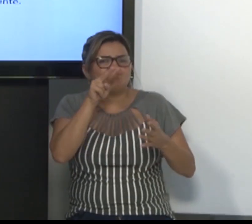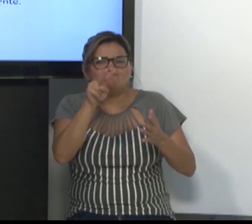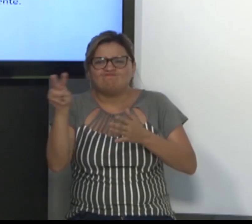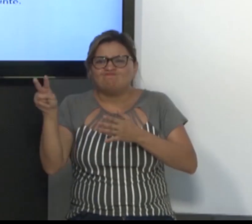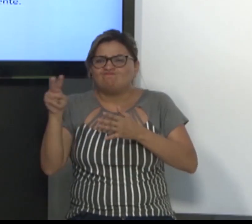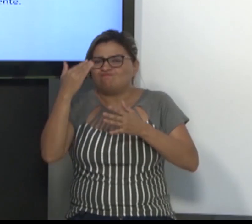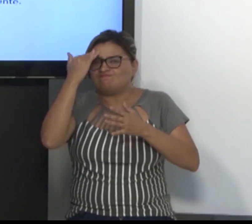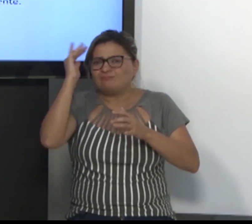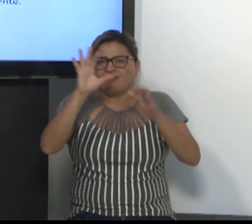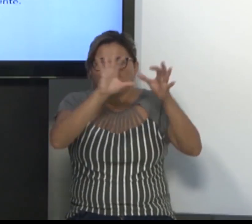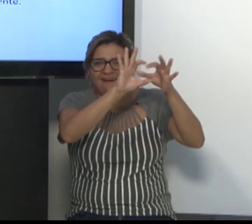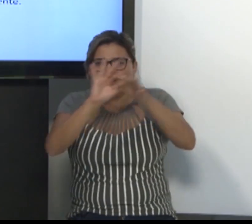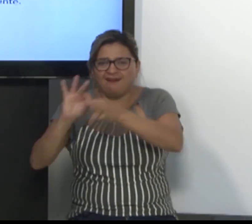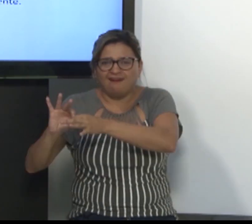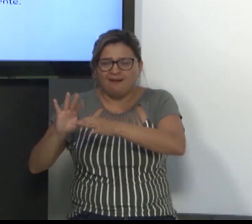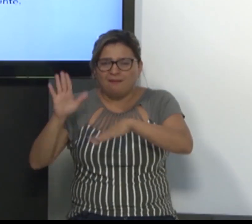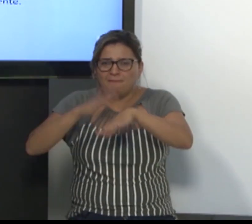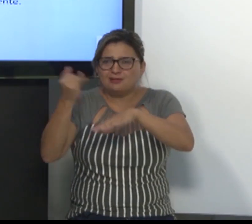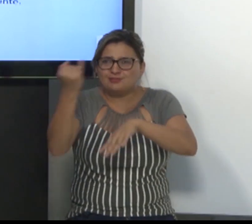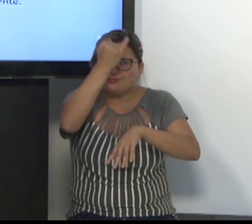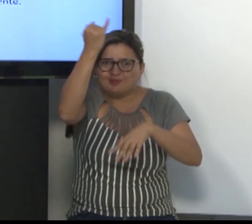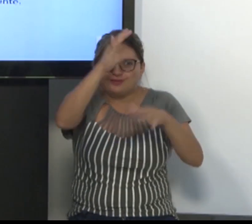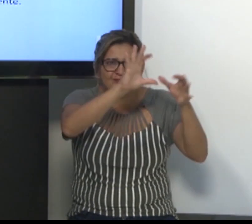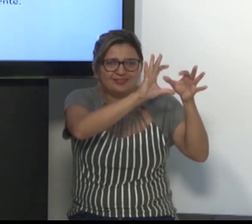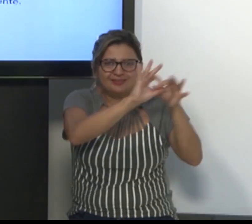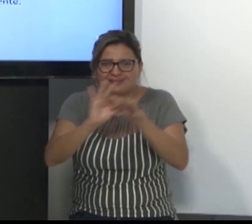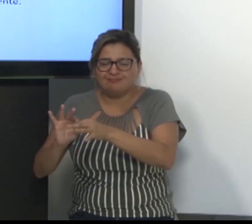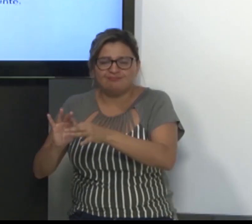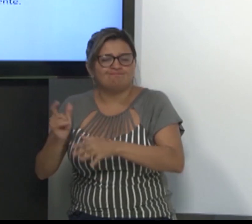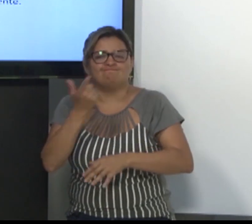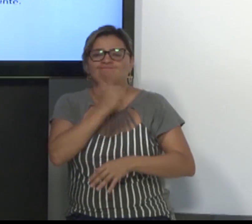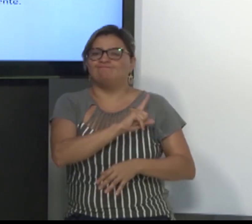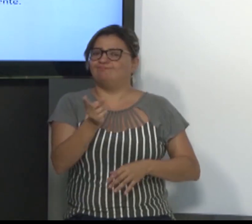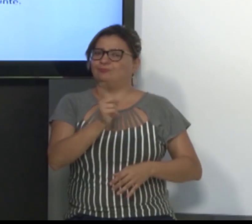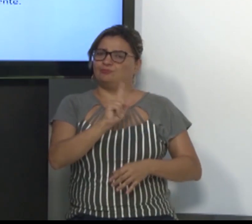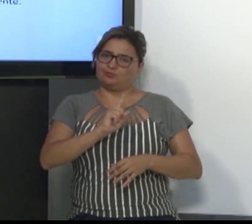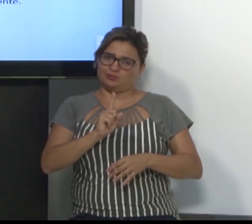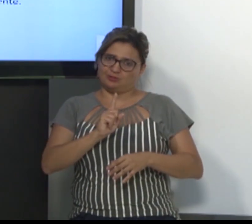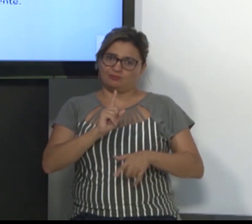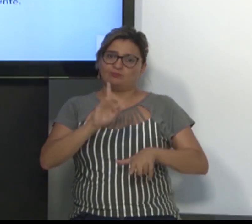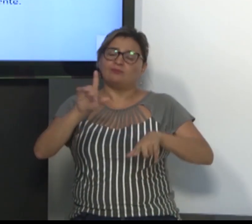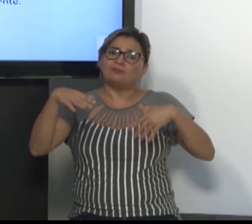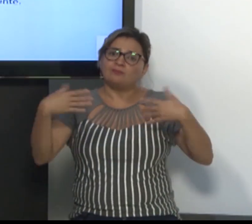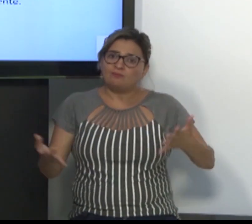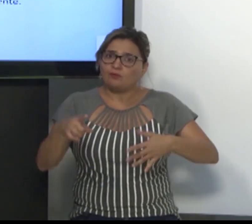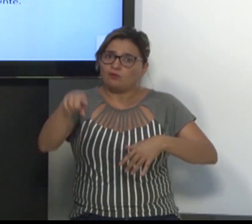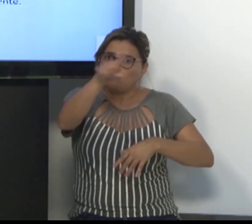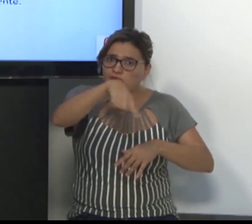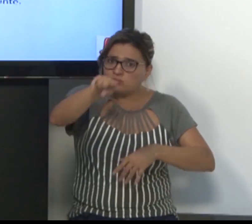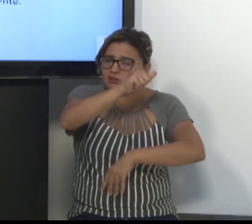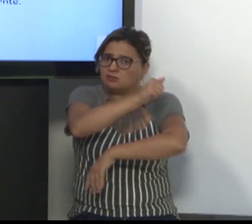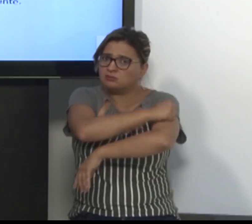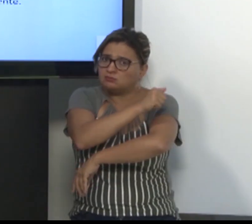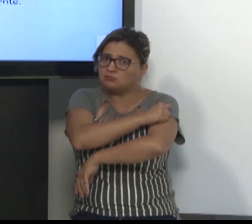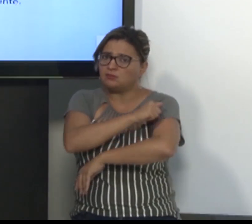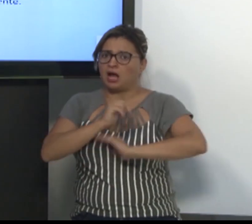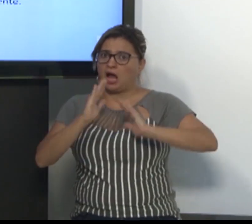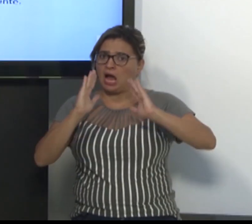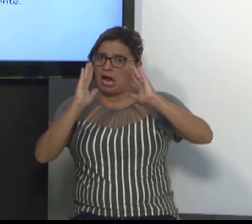poluída. É difícil, nós não conseguimos pegar o contexto. E o contexto é algo importante. O aluno,